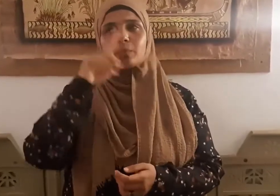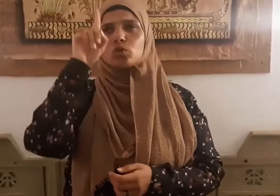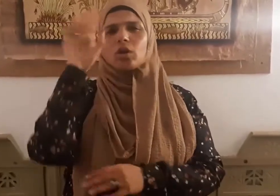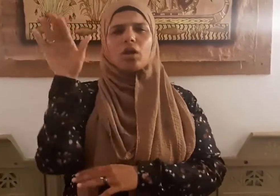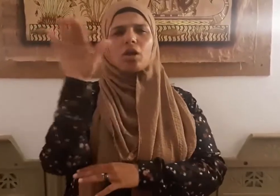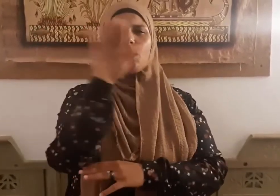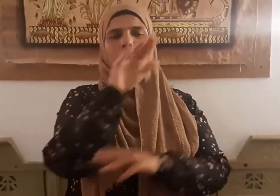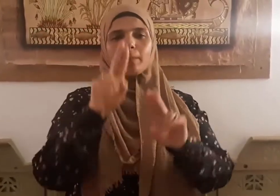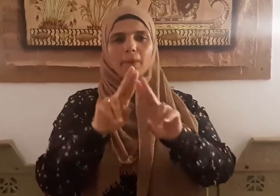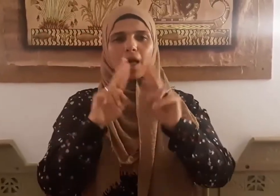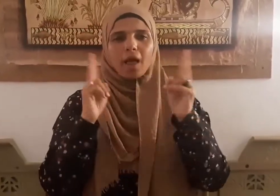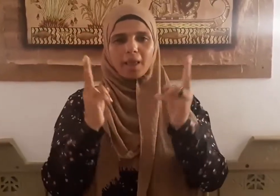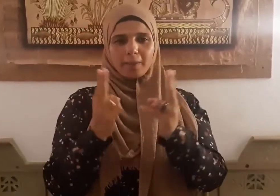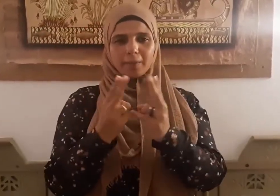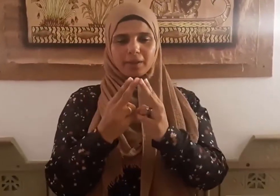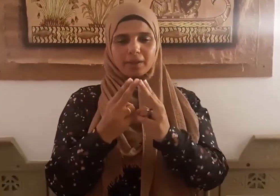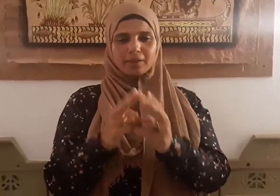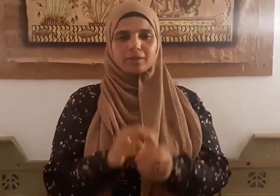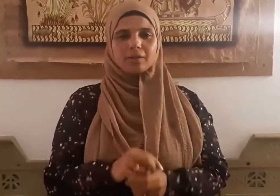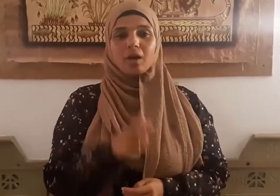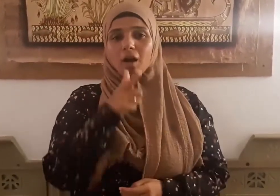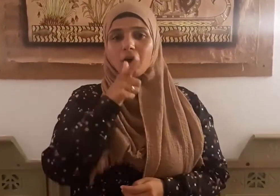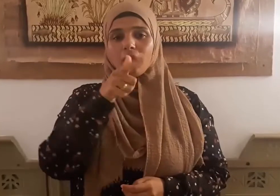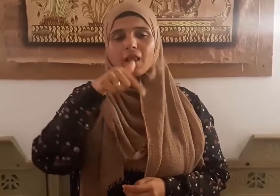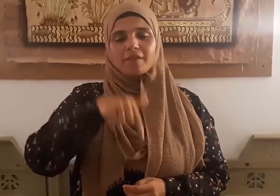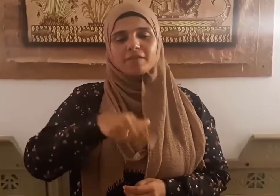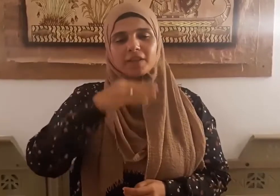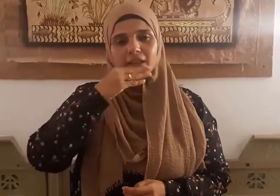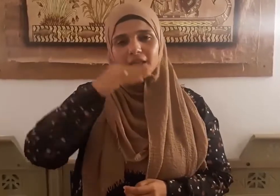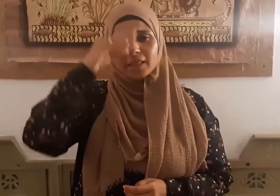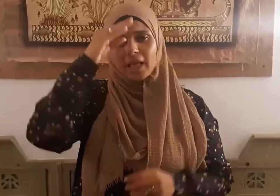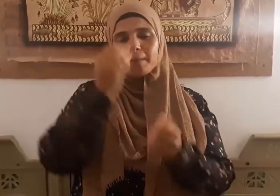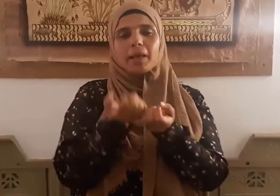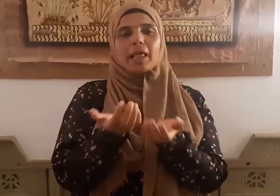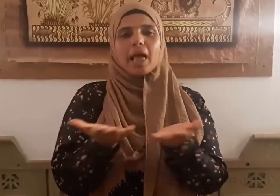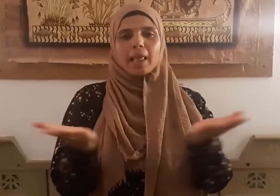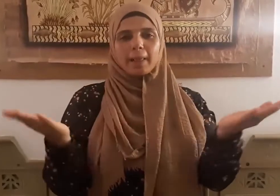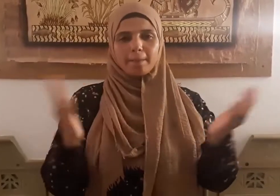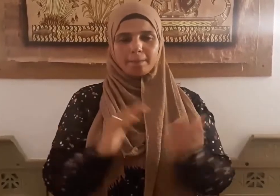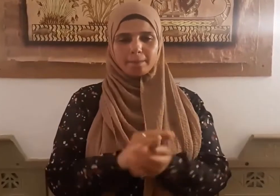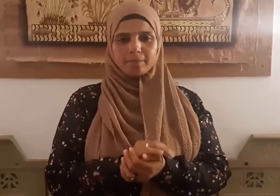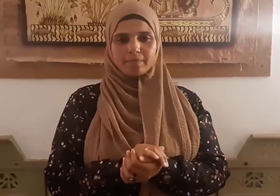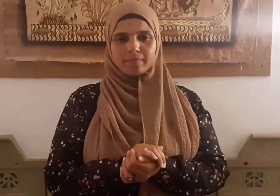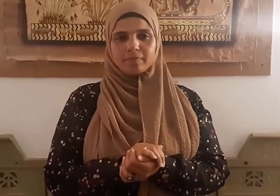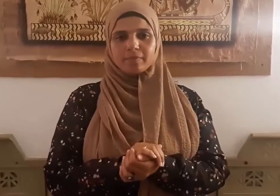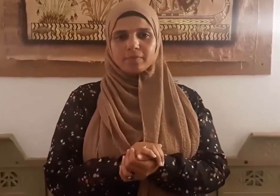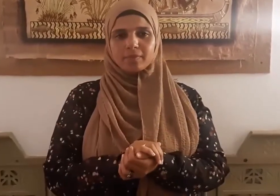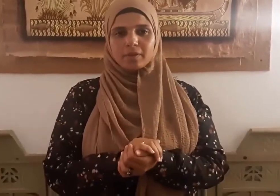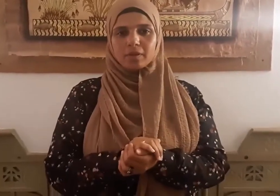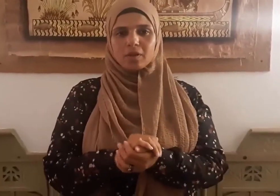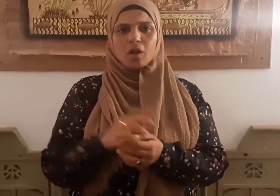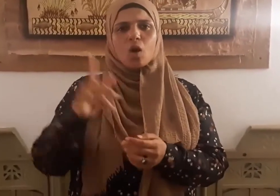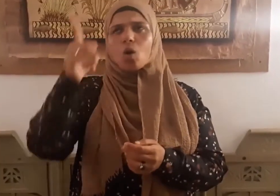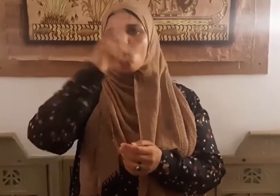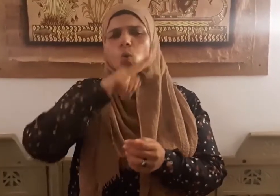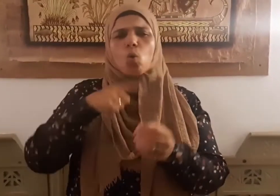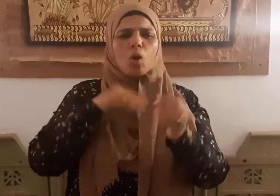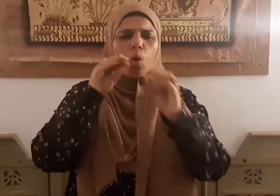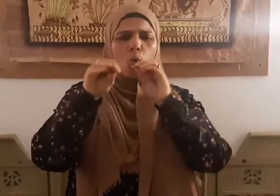رب العالمين القائل في كتابه الكريم سأصرف عن آياتي